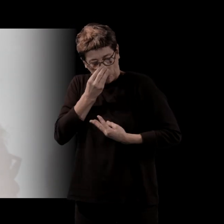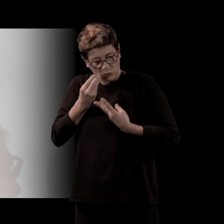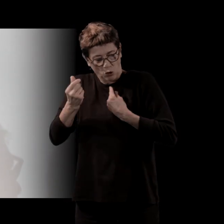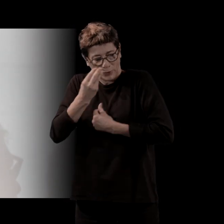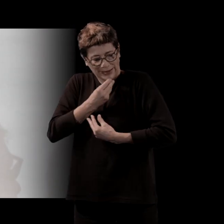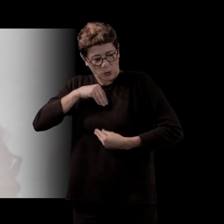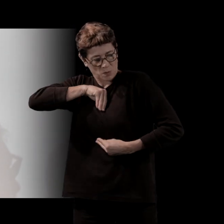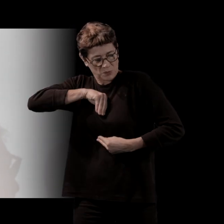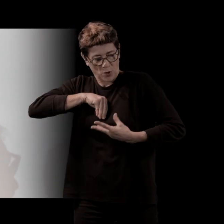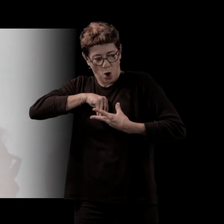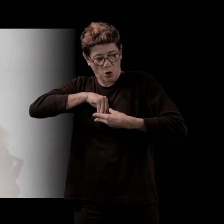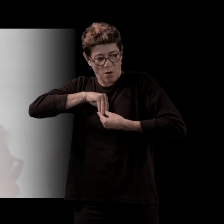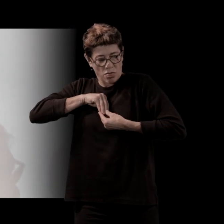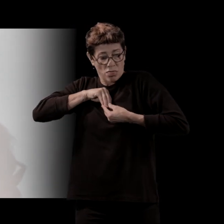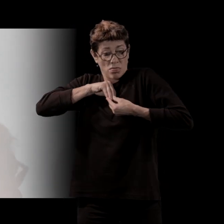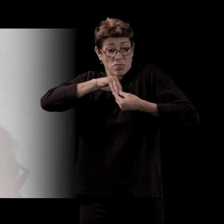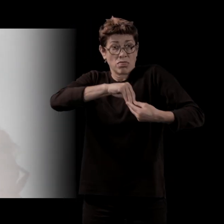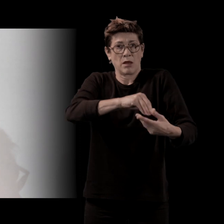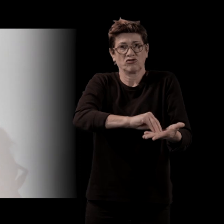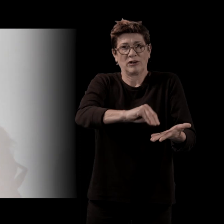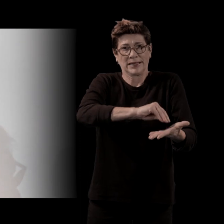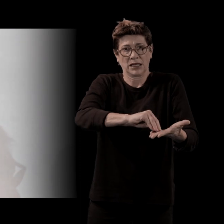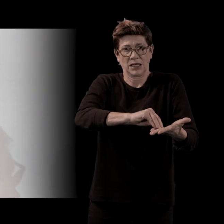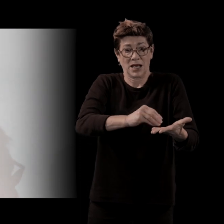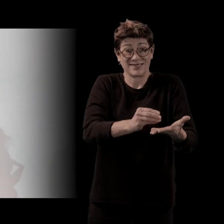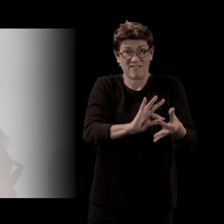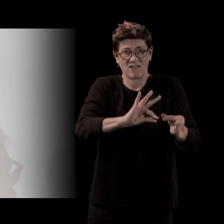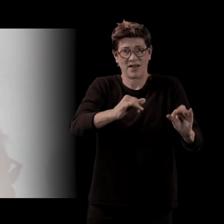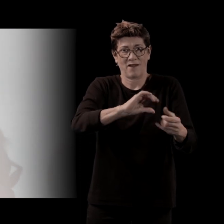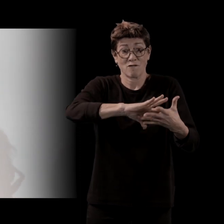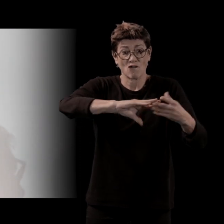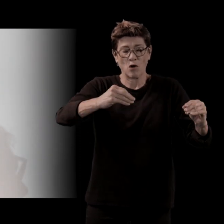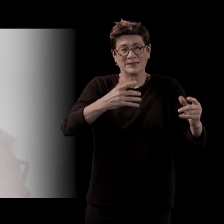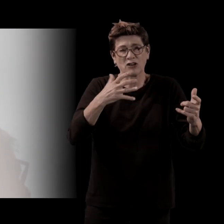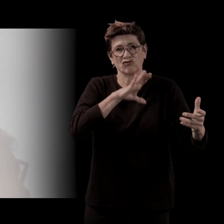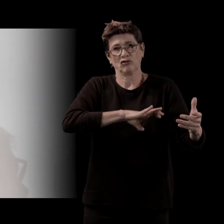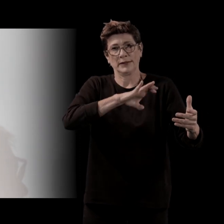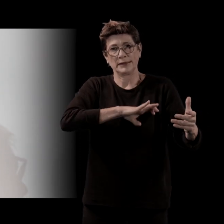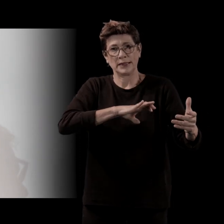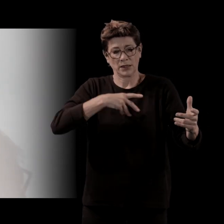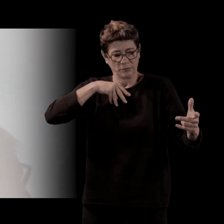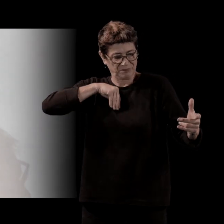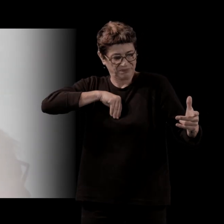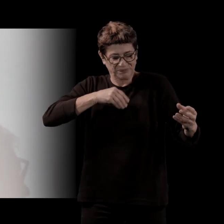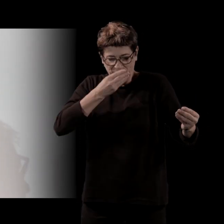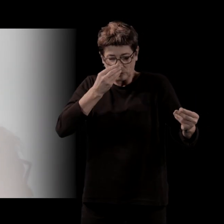partageables. Alors, oui, ça, ça demande un gros effort et il faut éprouver ces sensations. Donc, on se fouette en écoutant des musiques,